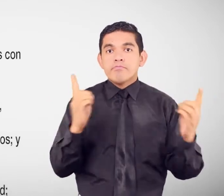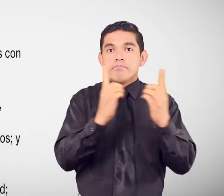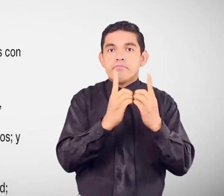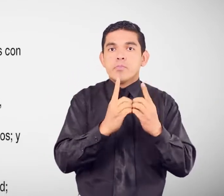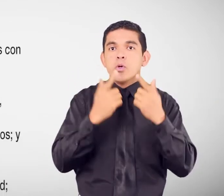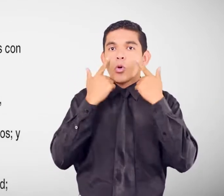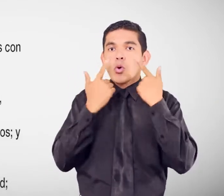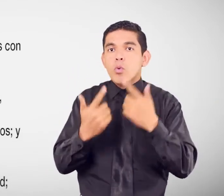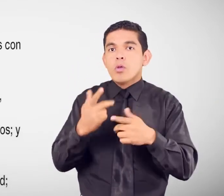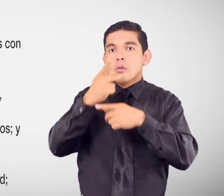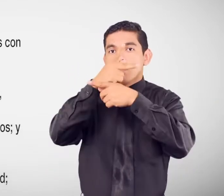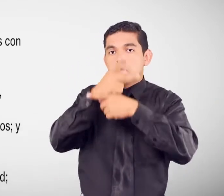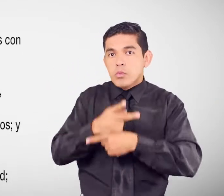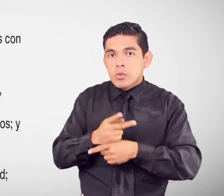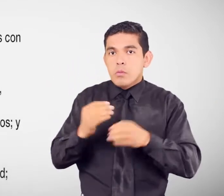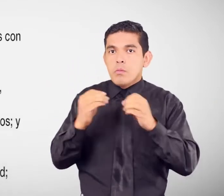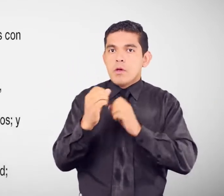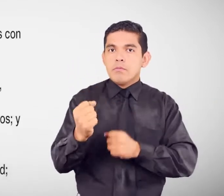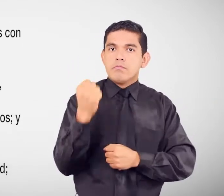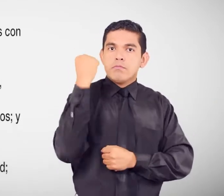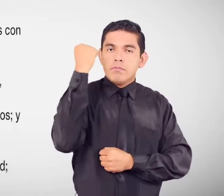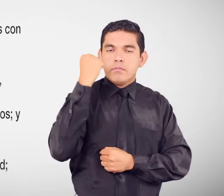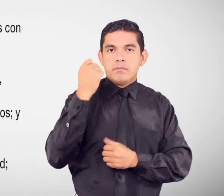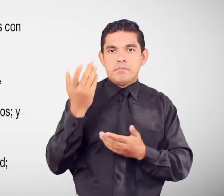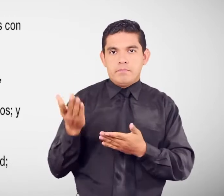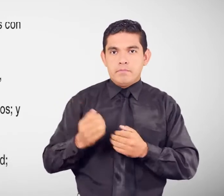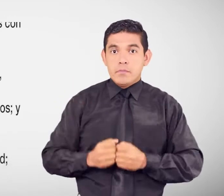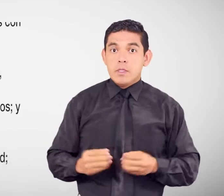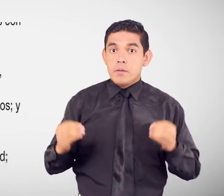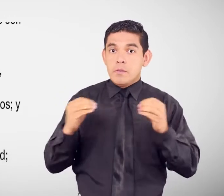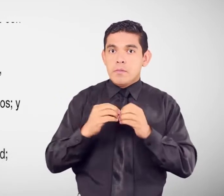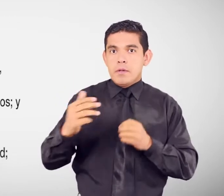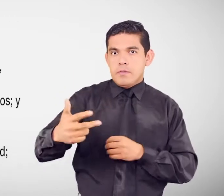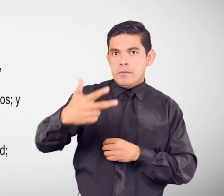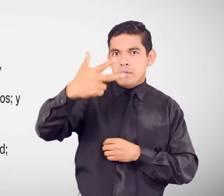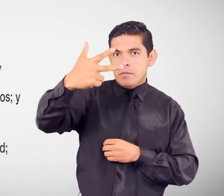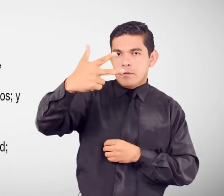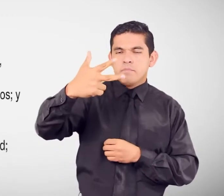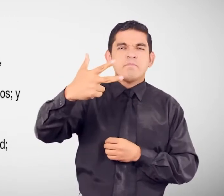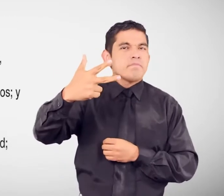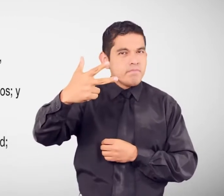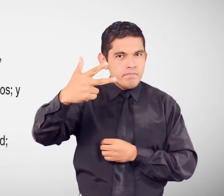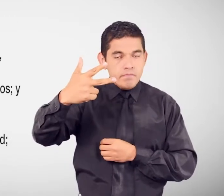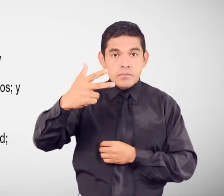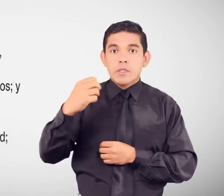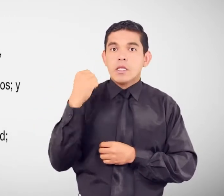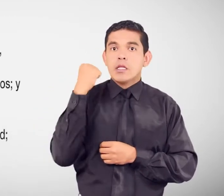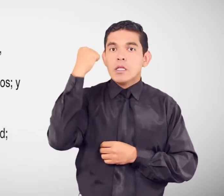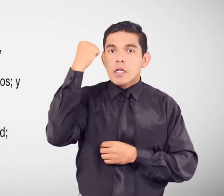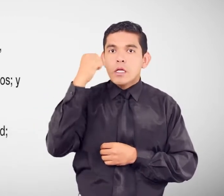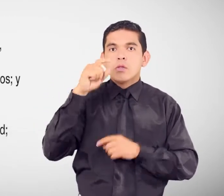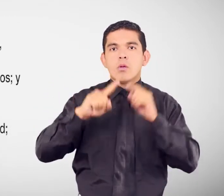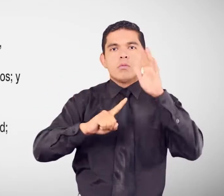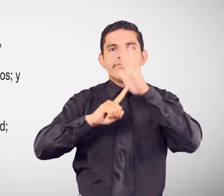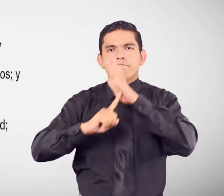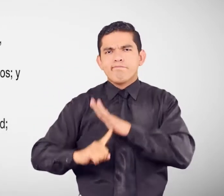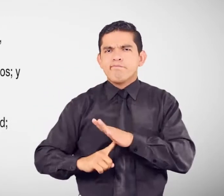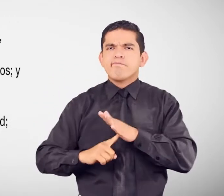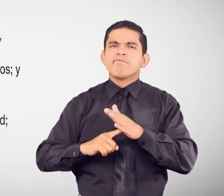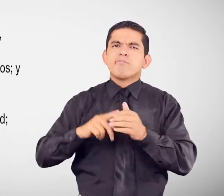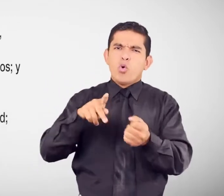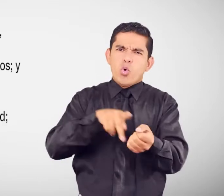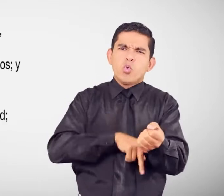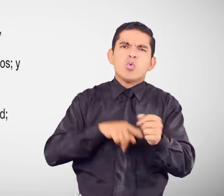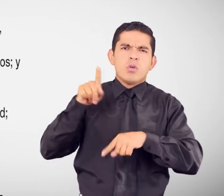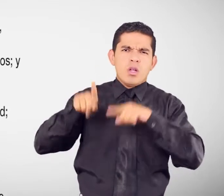garantiza la protección y el ejercicio de sus derechos y 3. Los derechos y vulneraciones más frecuentes por